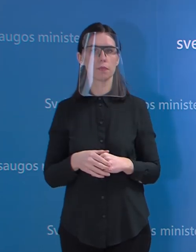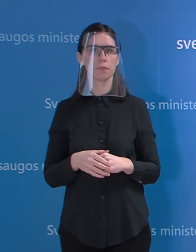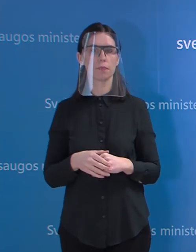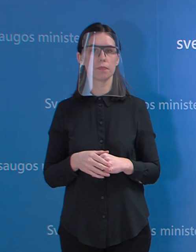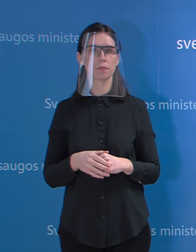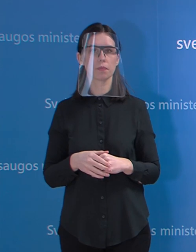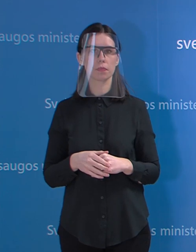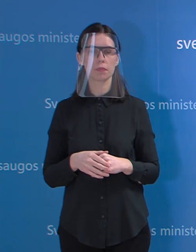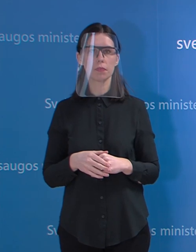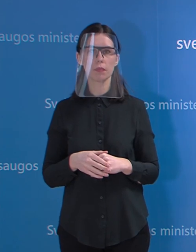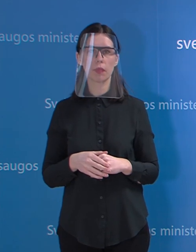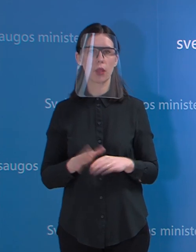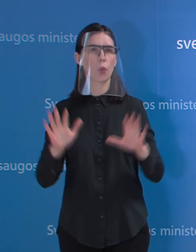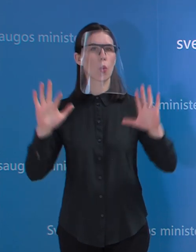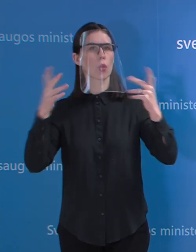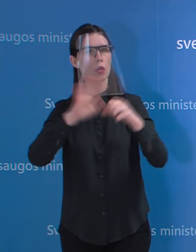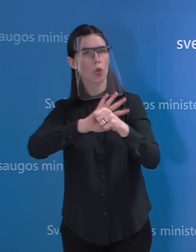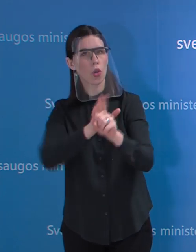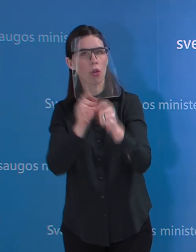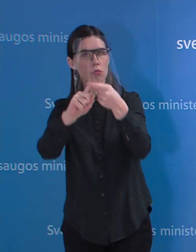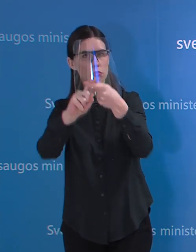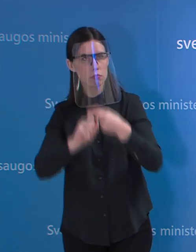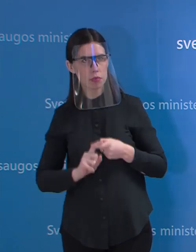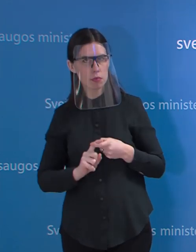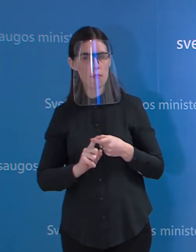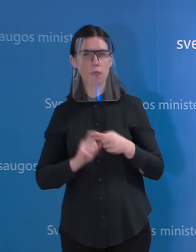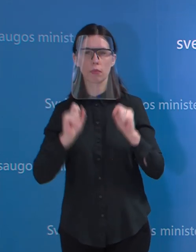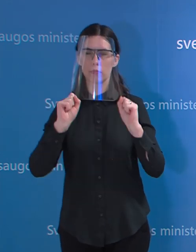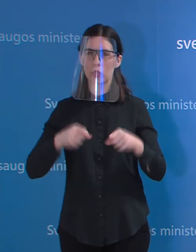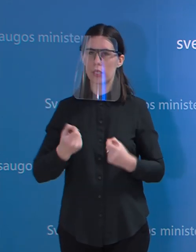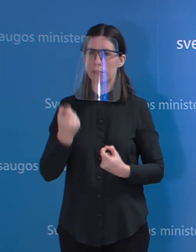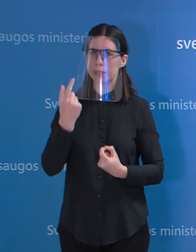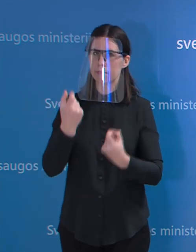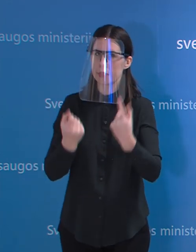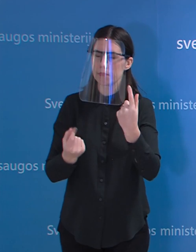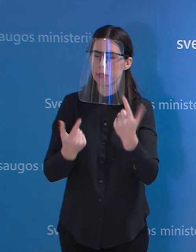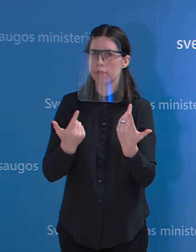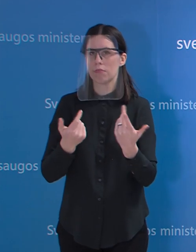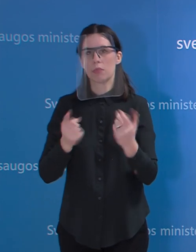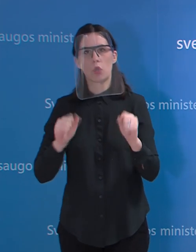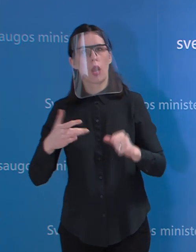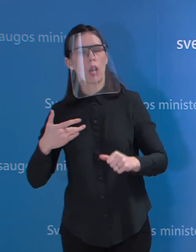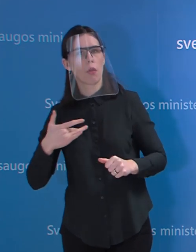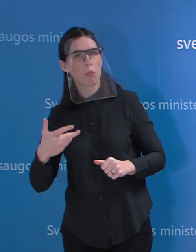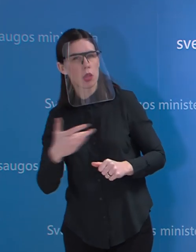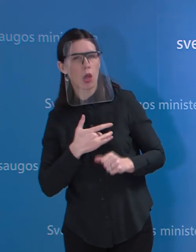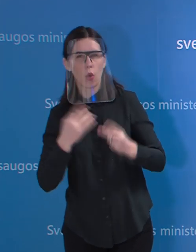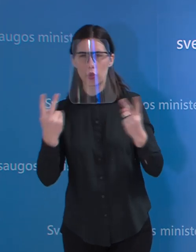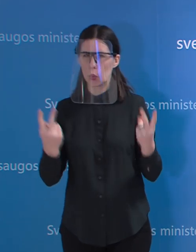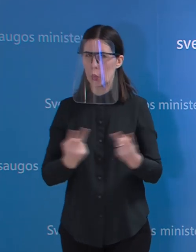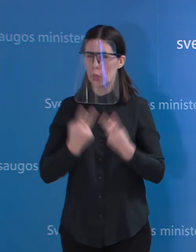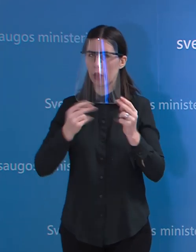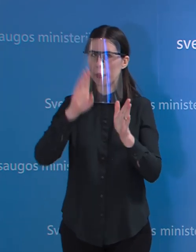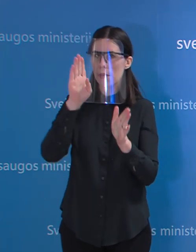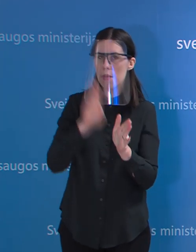pasireikška kažkokios ypatingos komplikacijos, tai yra lietinė obstrukcinė plaučių lyga, hipertoninė lyga, kai